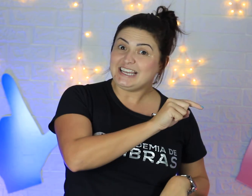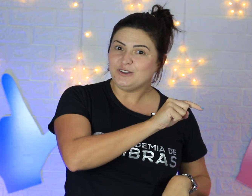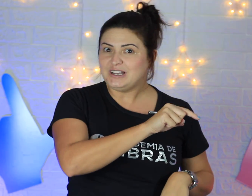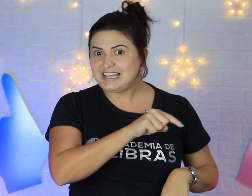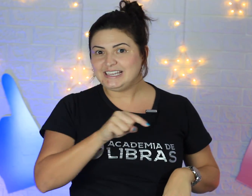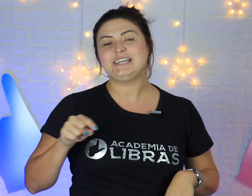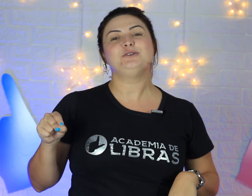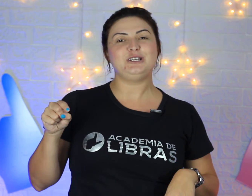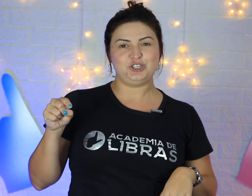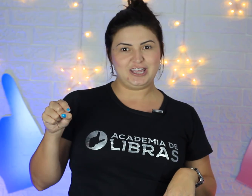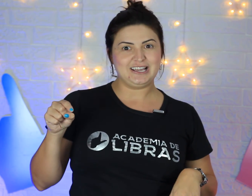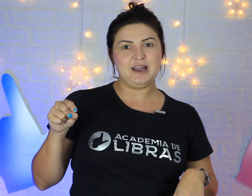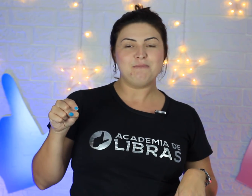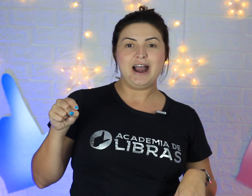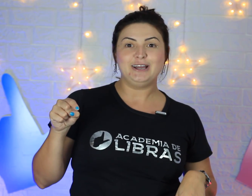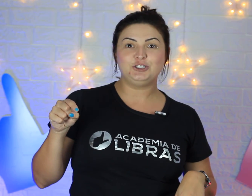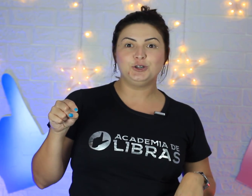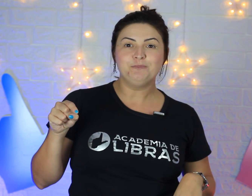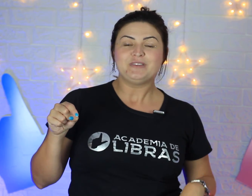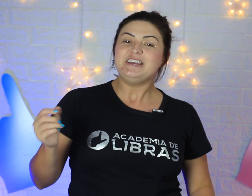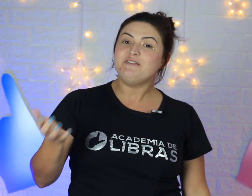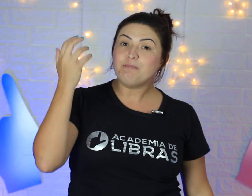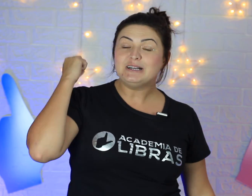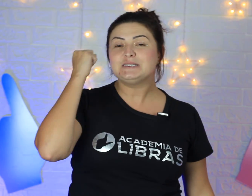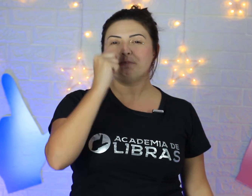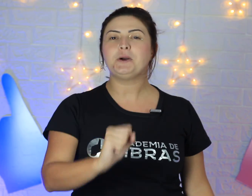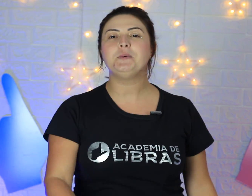no link que eu deixei aqui abaixo e vem participar comigo.